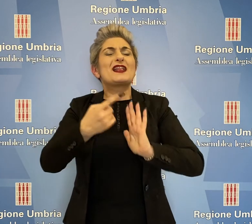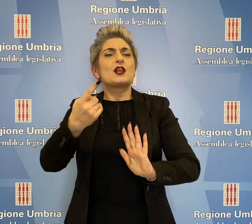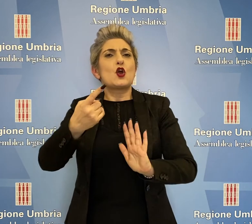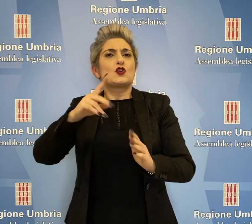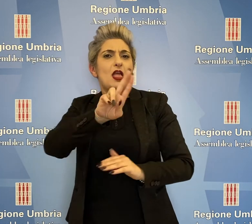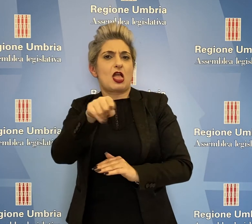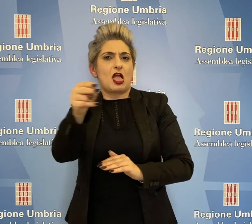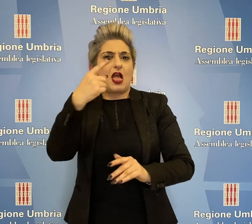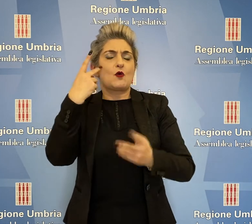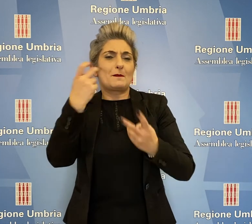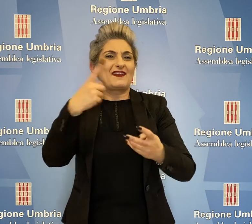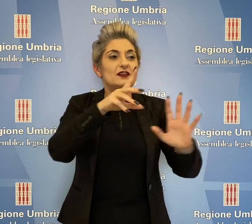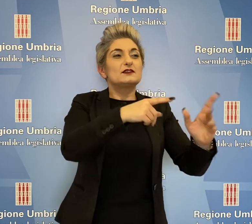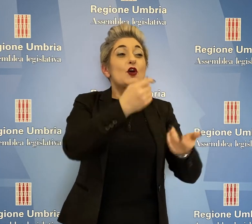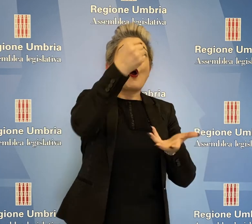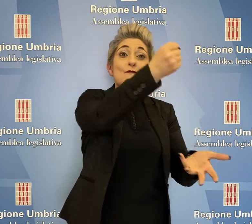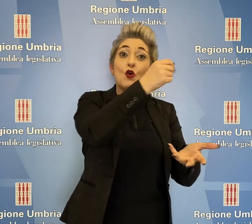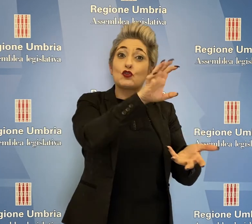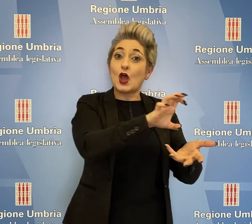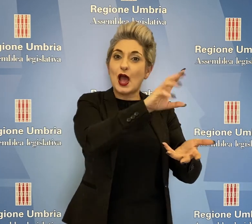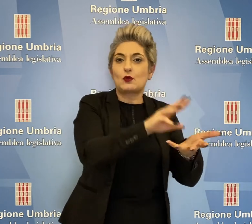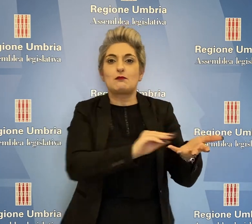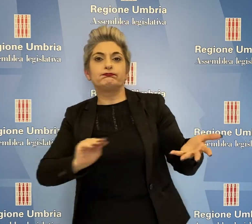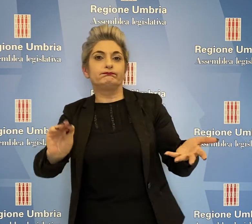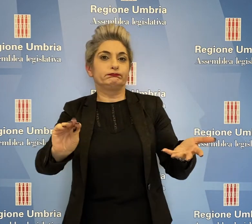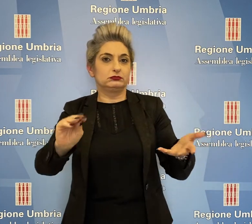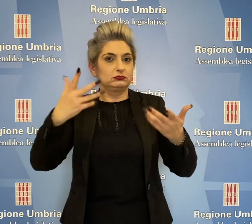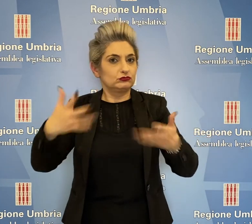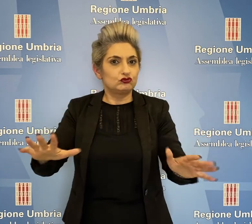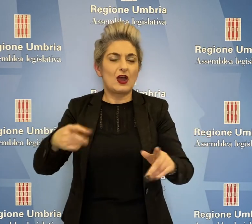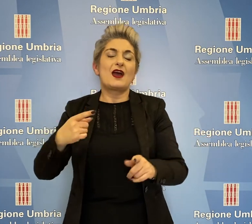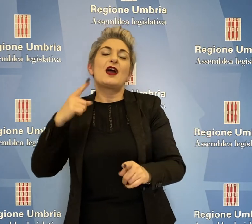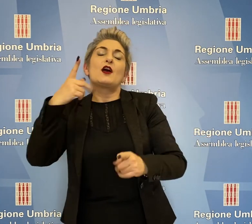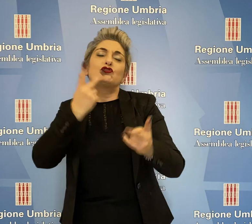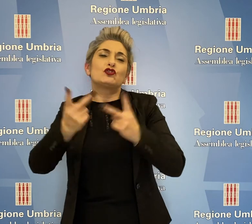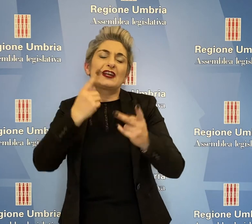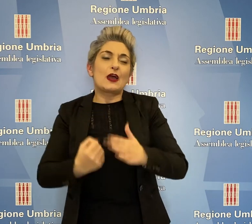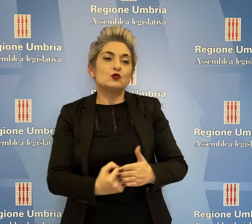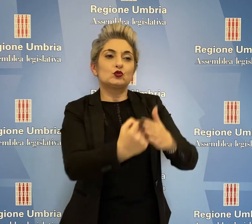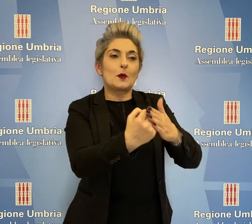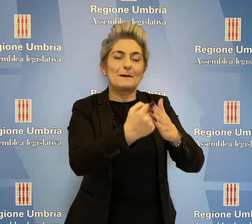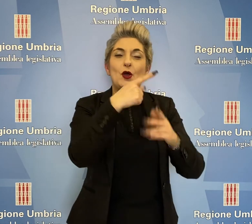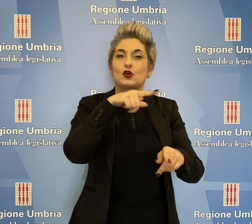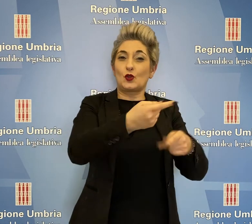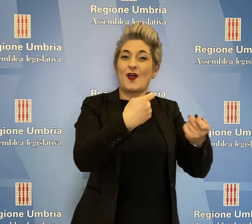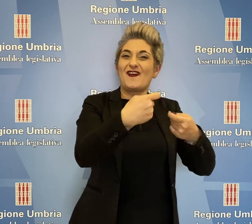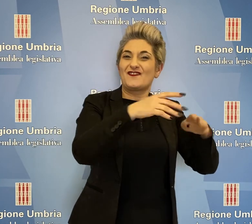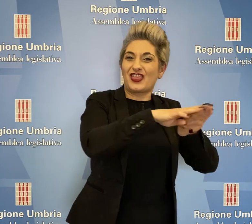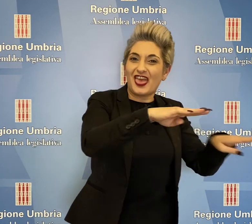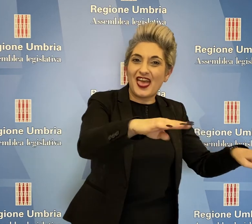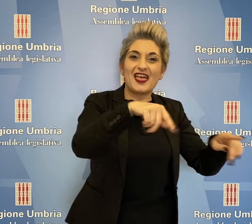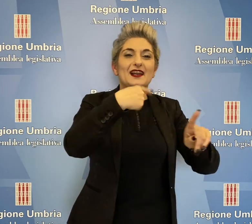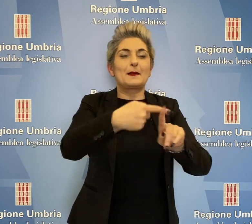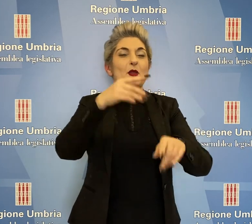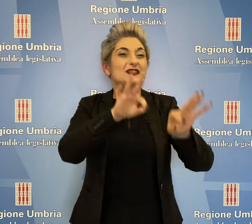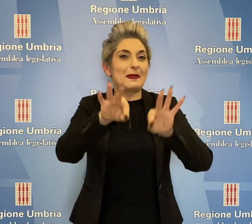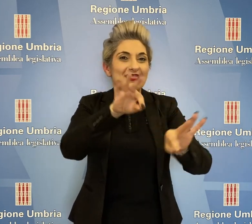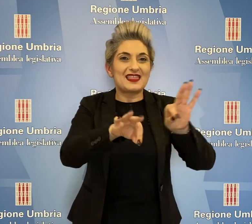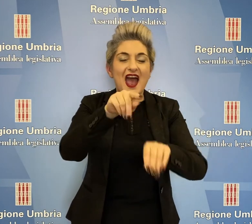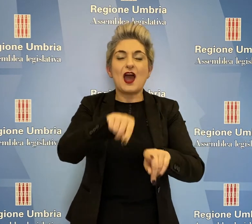dare risposte agli operatori delle fiere, ha detto Fioroni, dello spettacolo, estetiste e tolettatori di animali. La misura, una tantum,